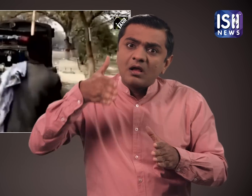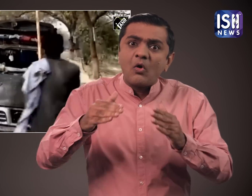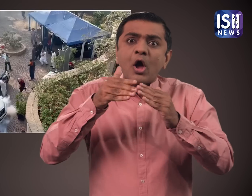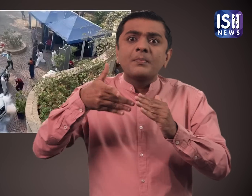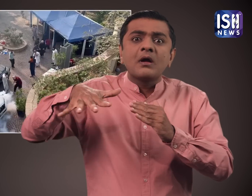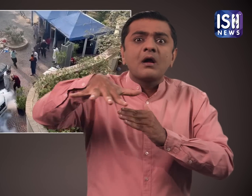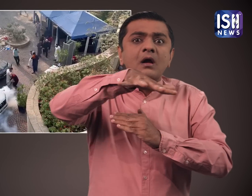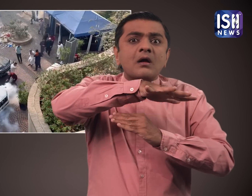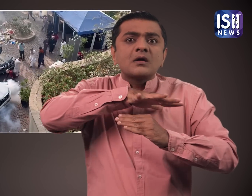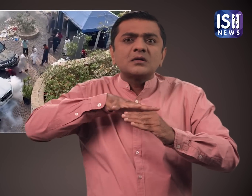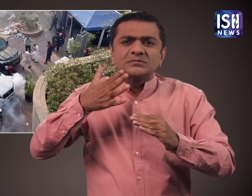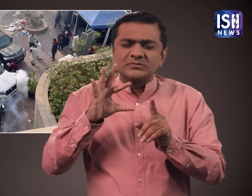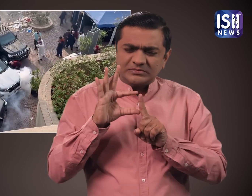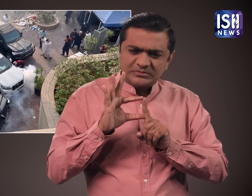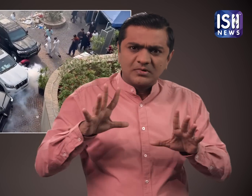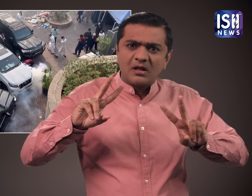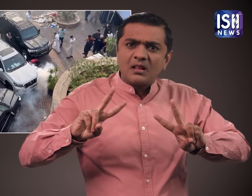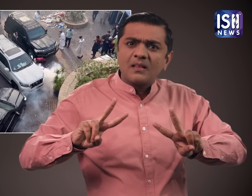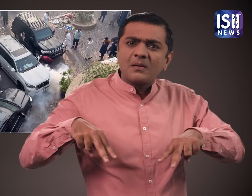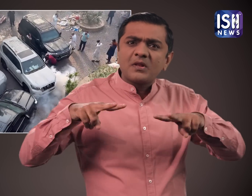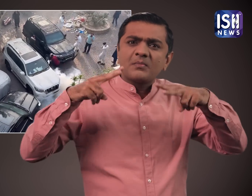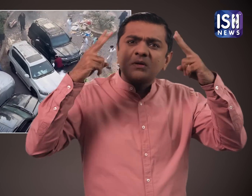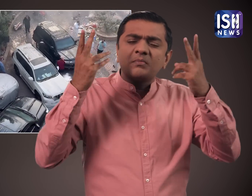पुलिस को भीर पर आसू गैस के गोले दागने पड़े